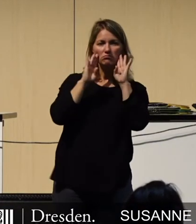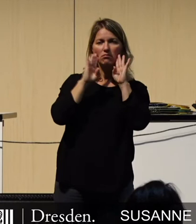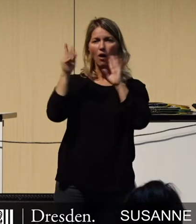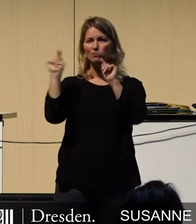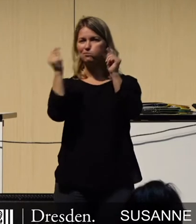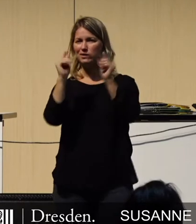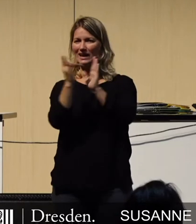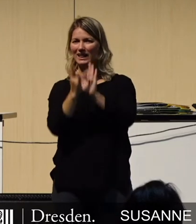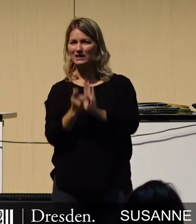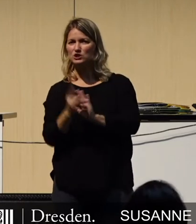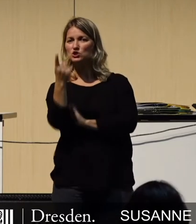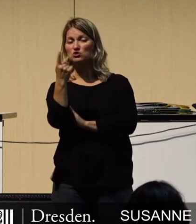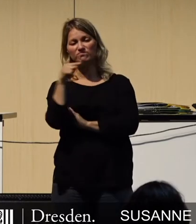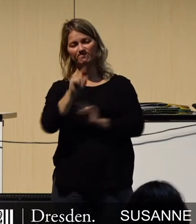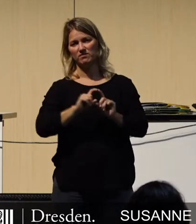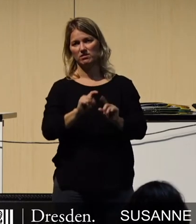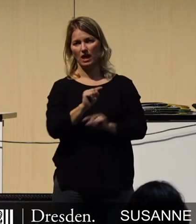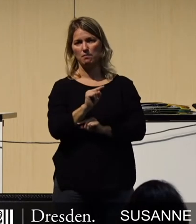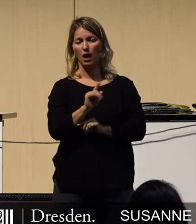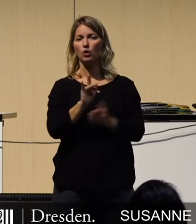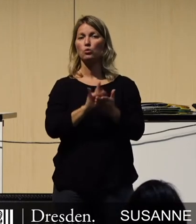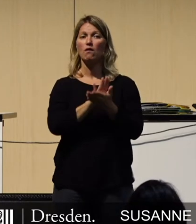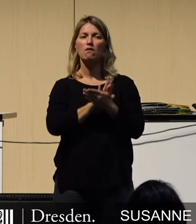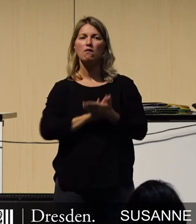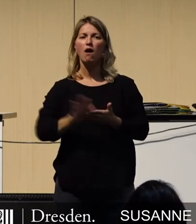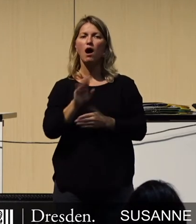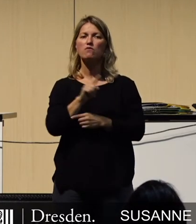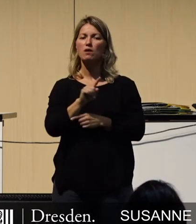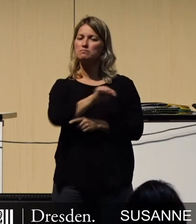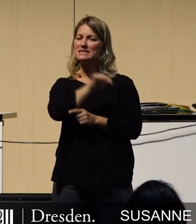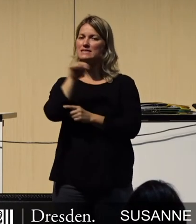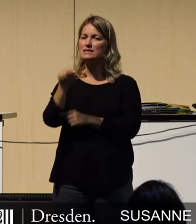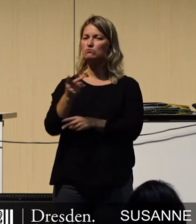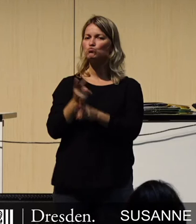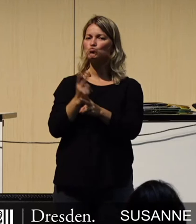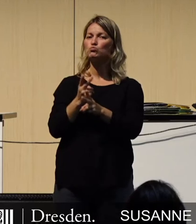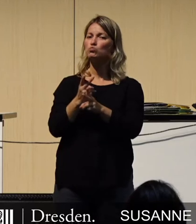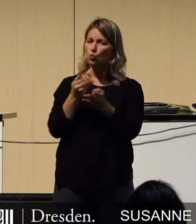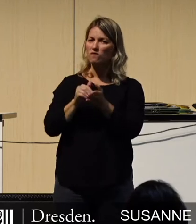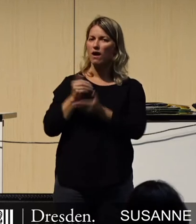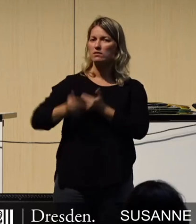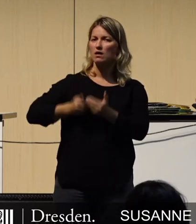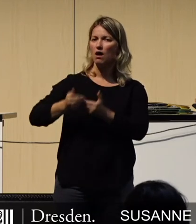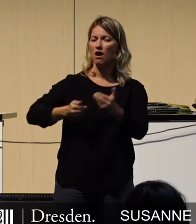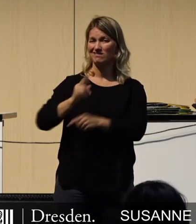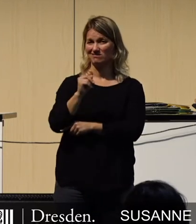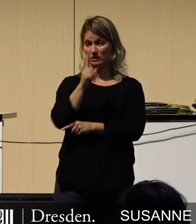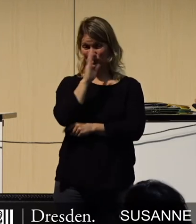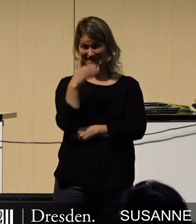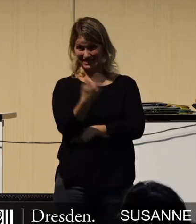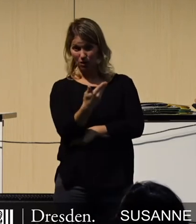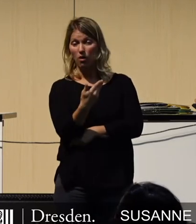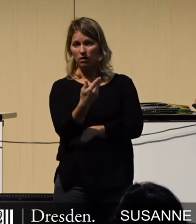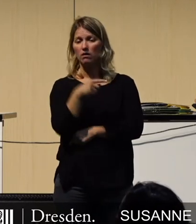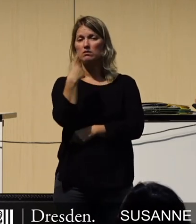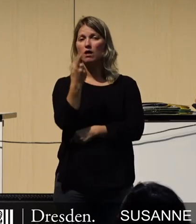Debatten. Denn er ist eben nicht einfach eine Weiterentwicklung der bisherigen Standards, sondern mit ihm werden weitreichende